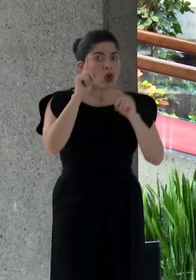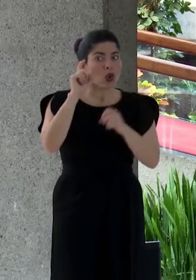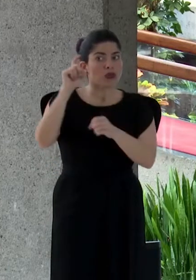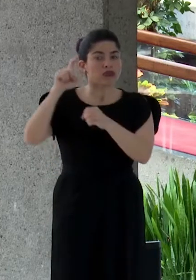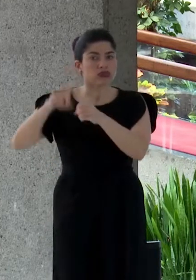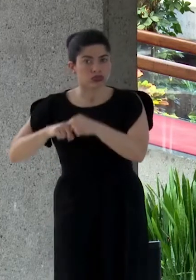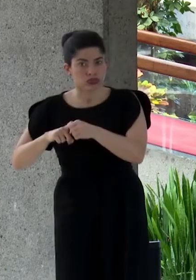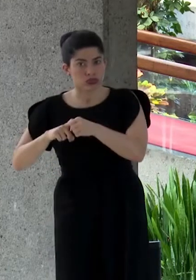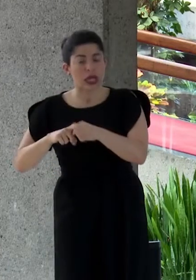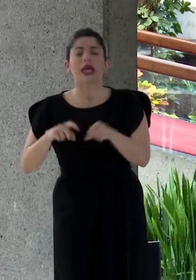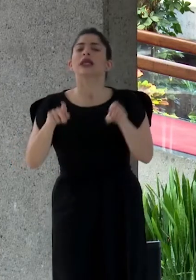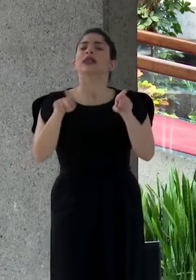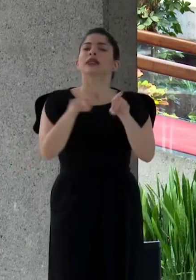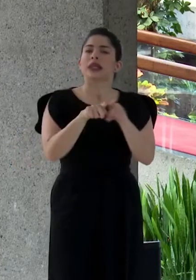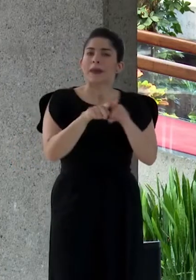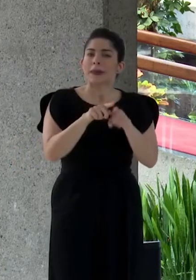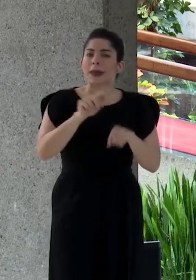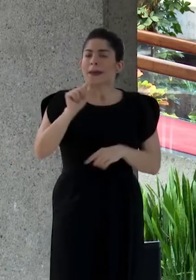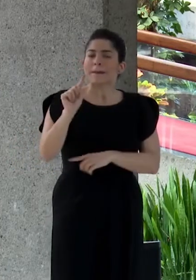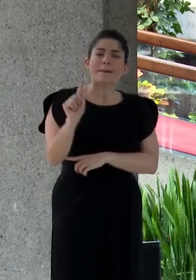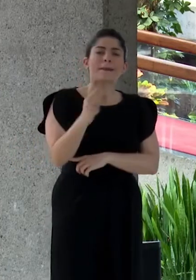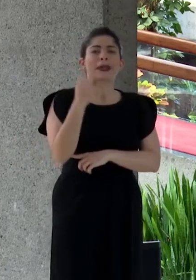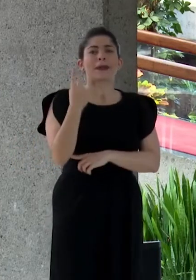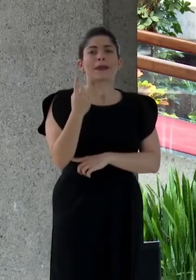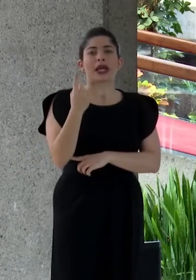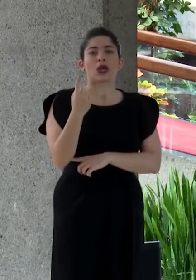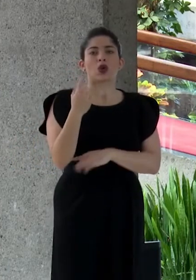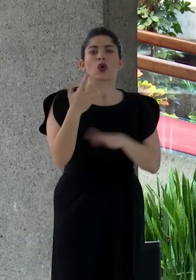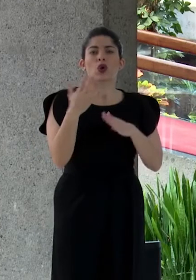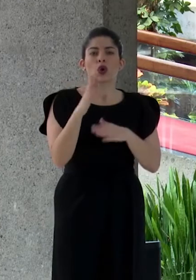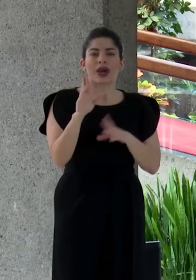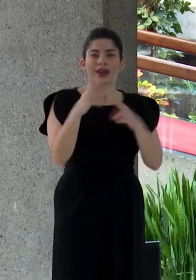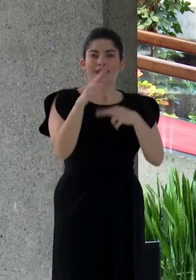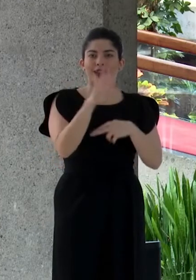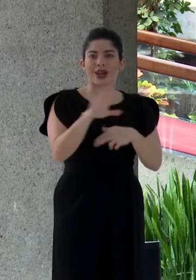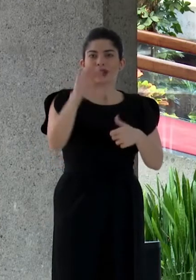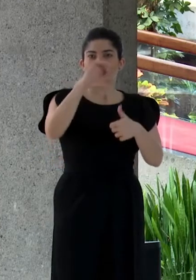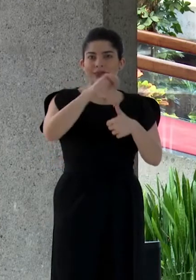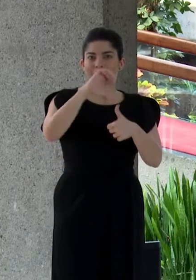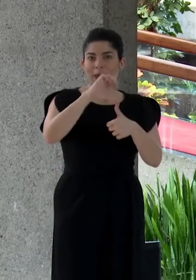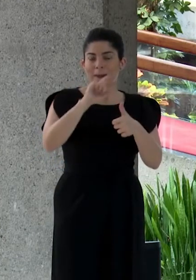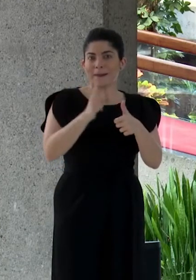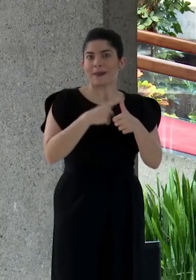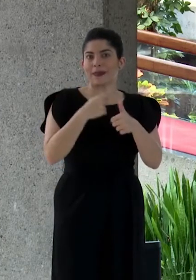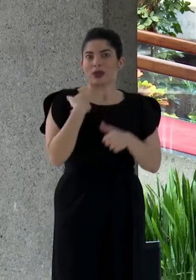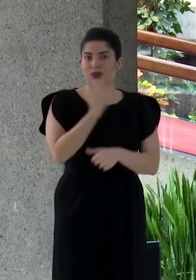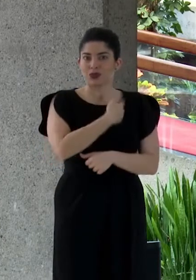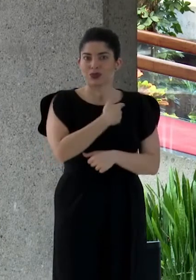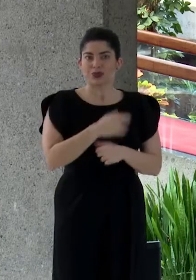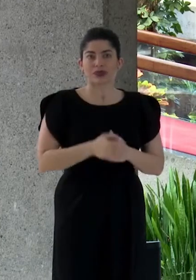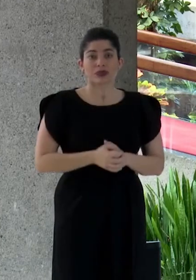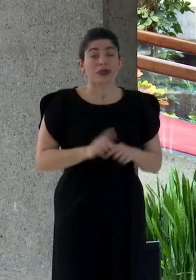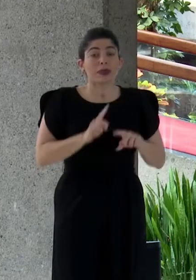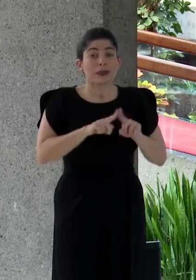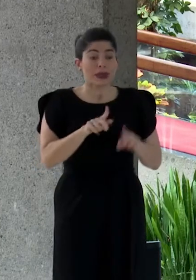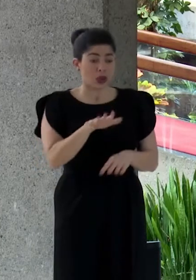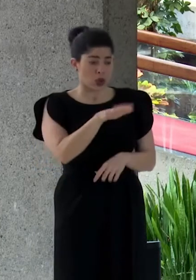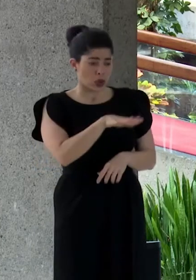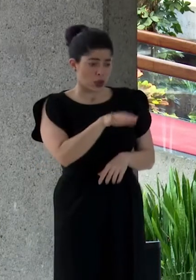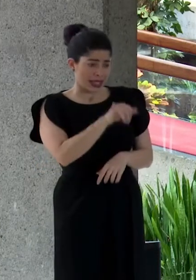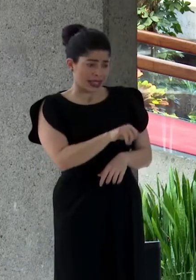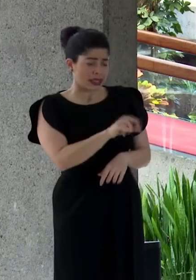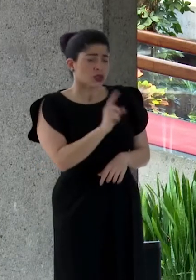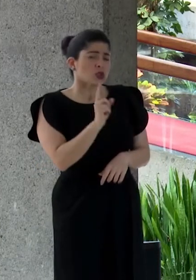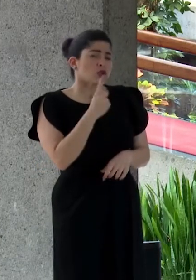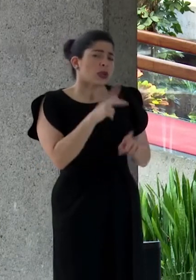y somos también el primero de nuestra región centroamericana. Pero esto es el